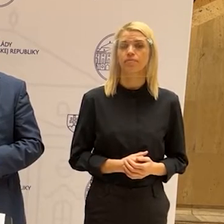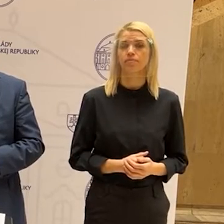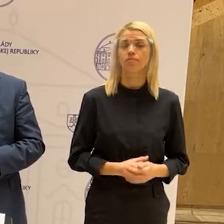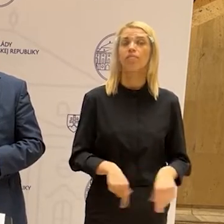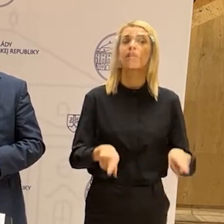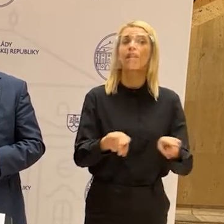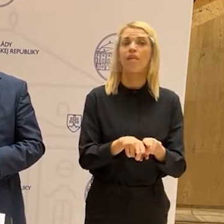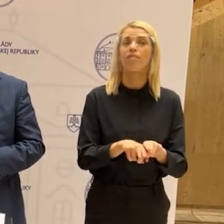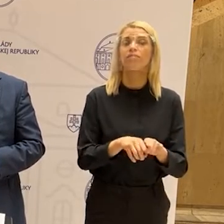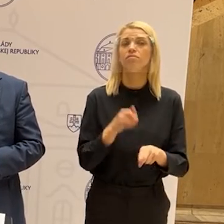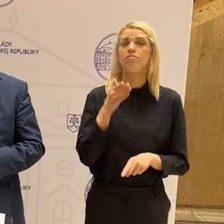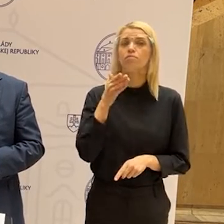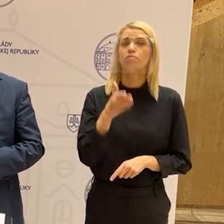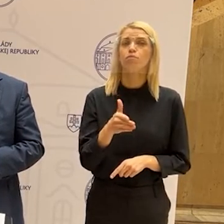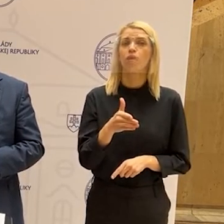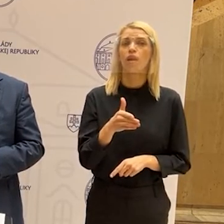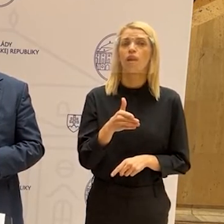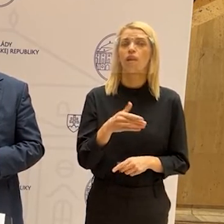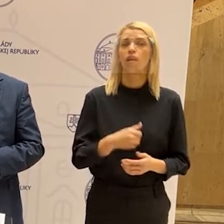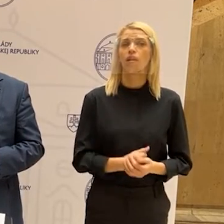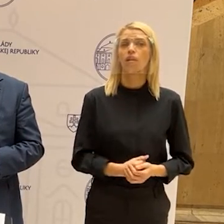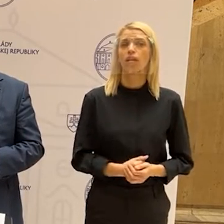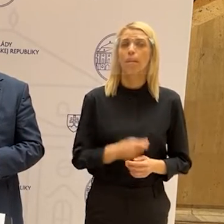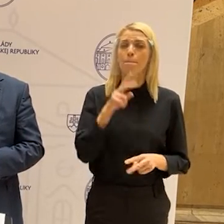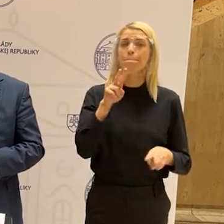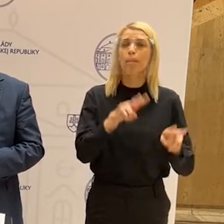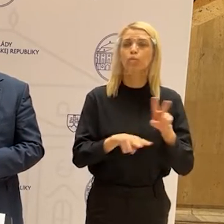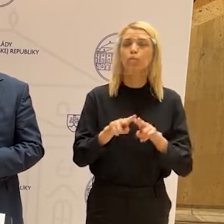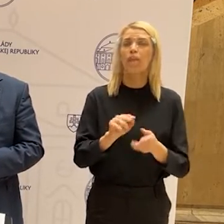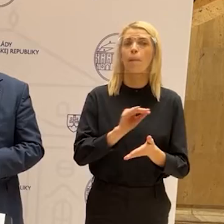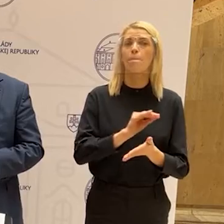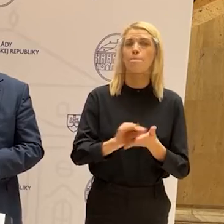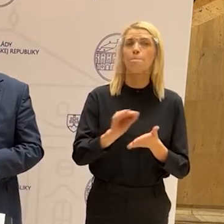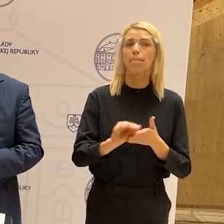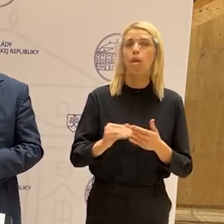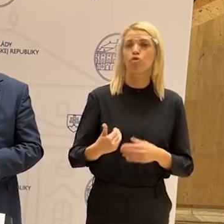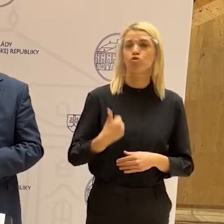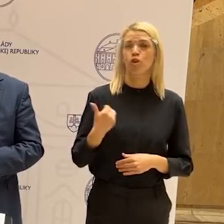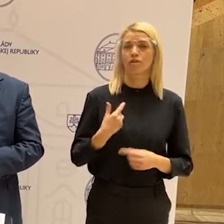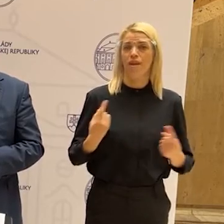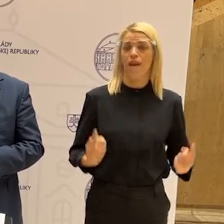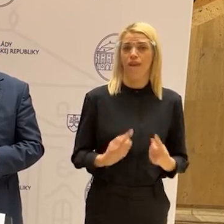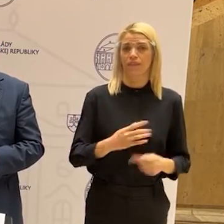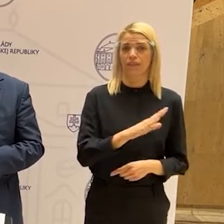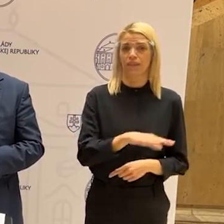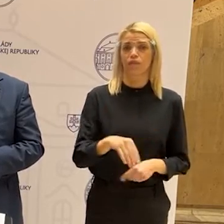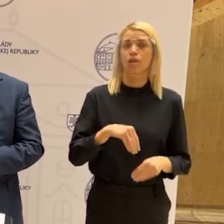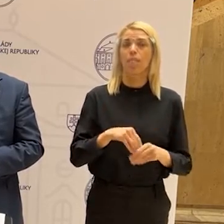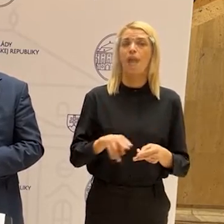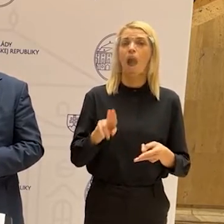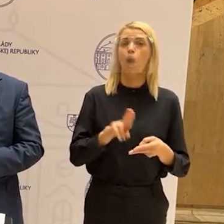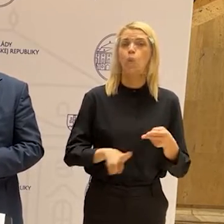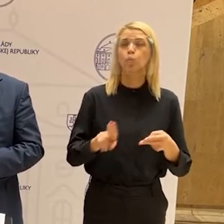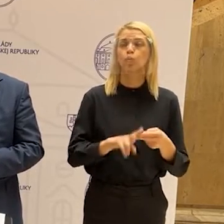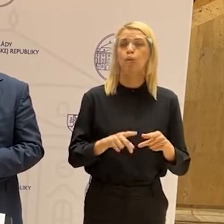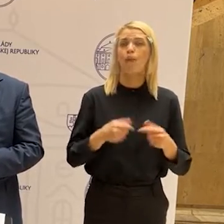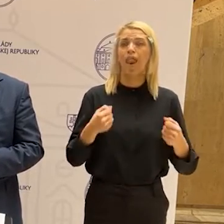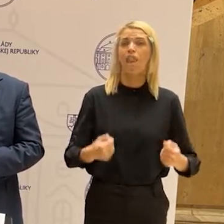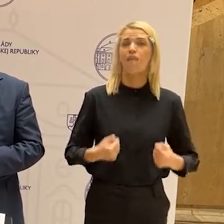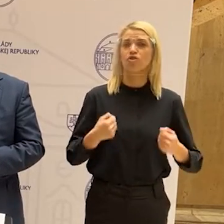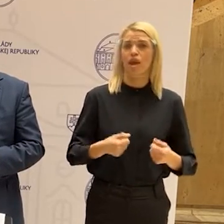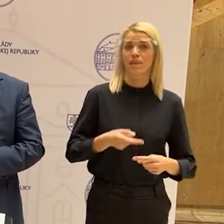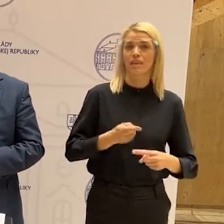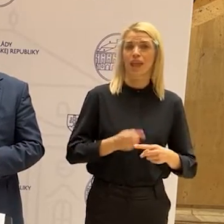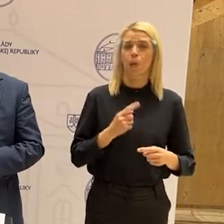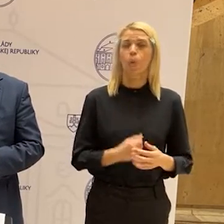sa bude posadzovať všetky mimoškolské aktivity detí, čiže krúžky, lyžiarské kurzy,